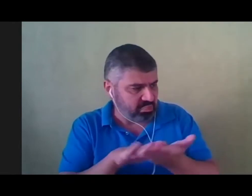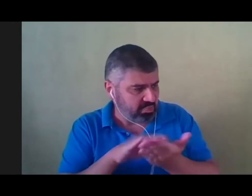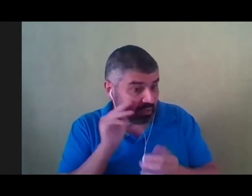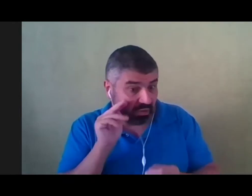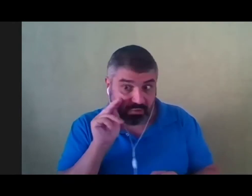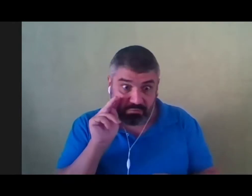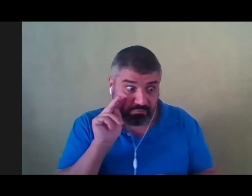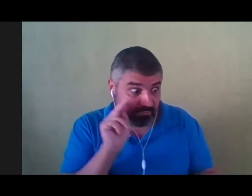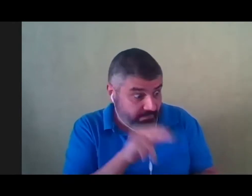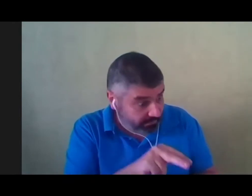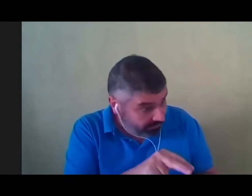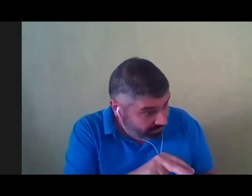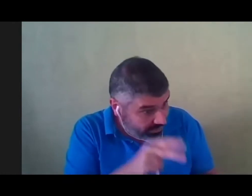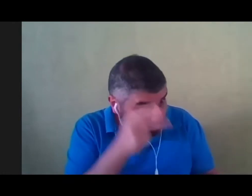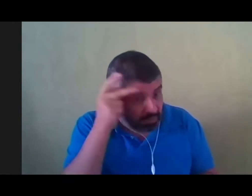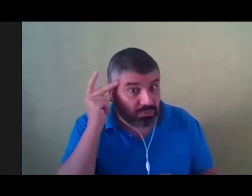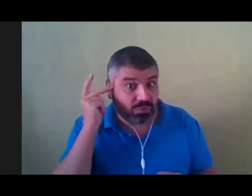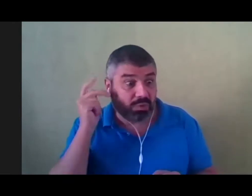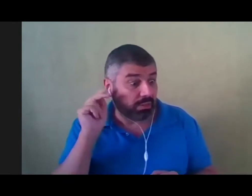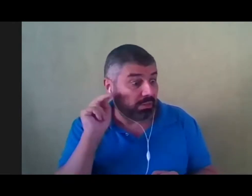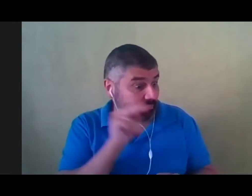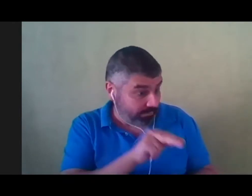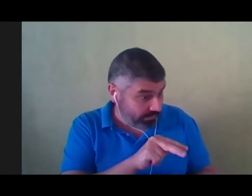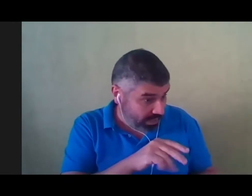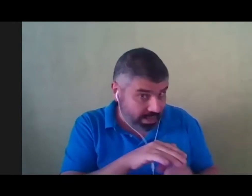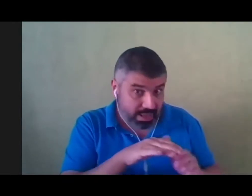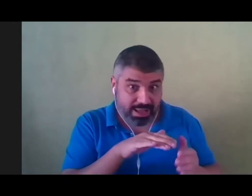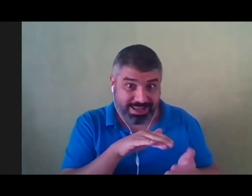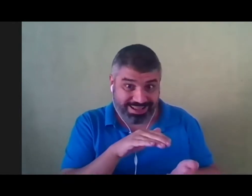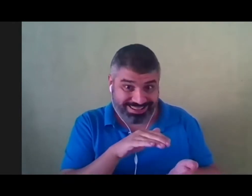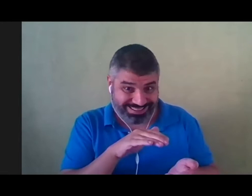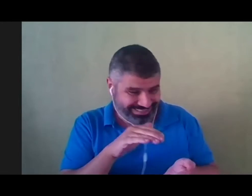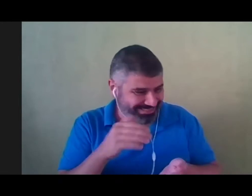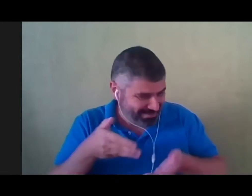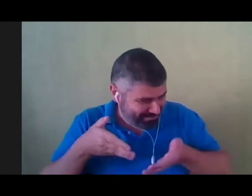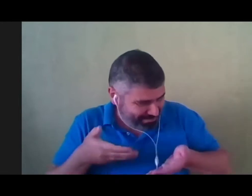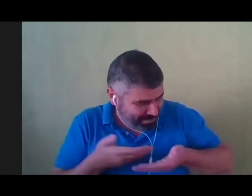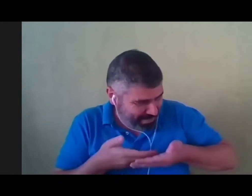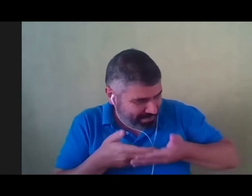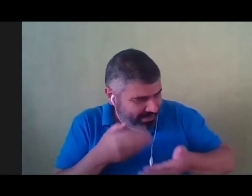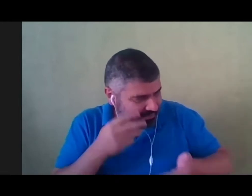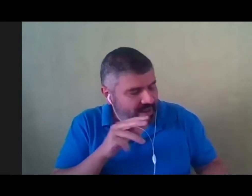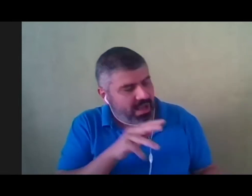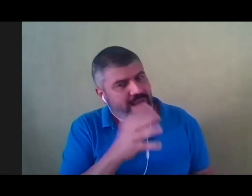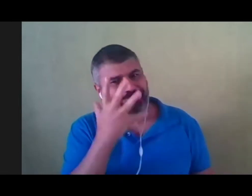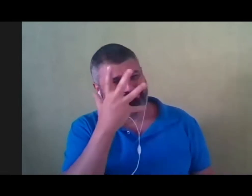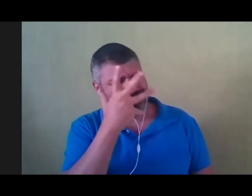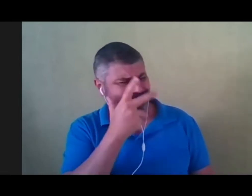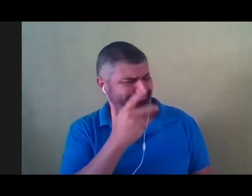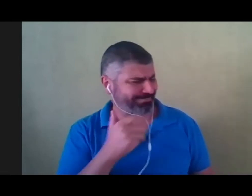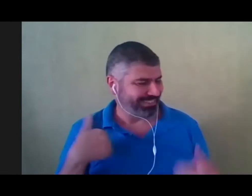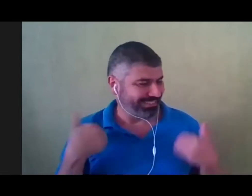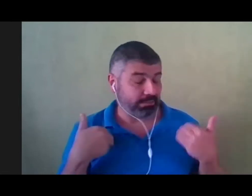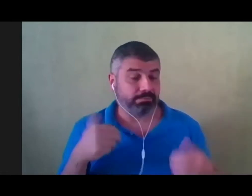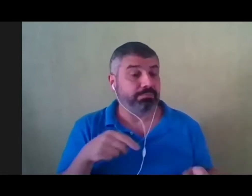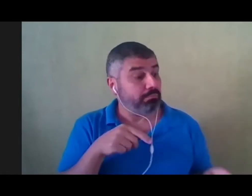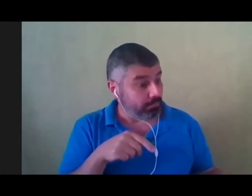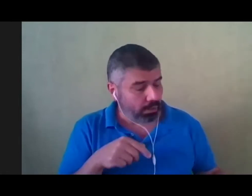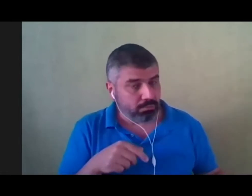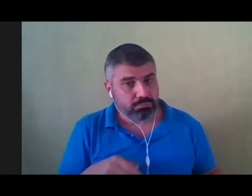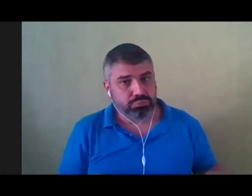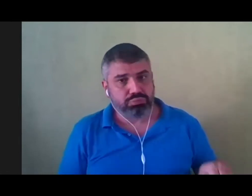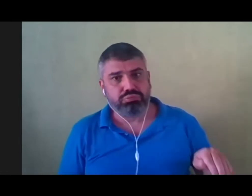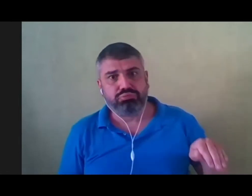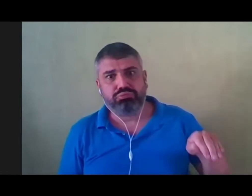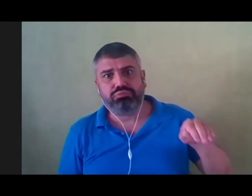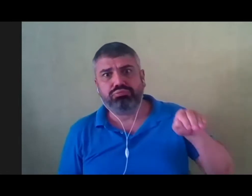já existia alegria. Olha que beleza ter uma menina assim. Pois é, essa princesa cresceu. E ela começou a gostar de muitas